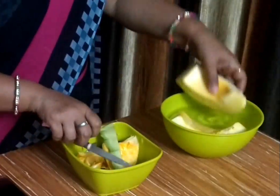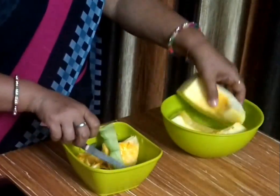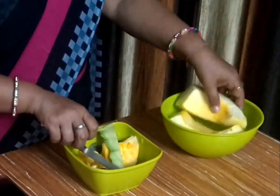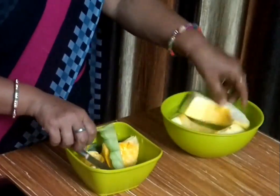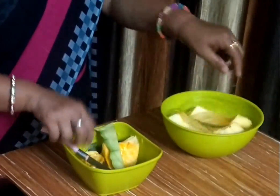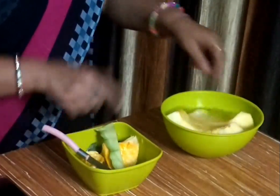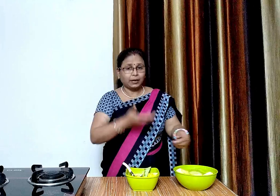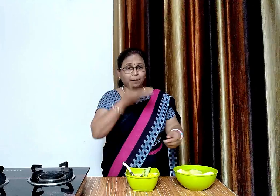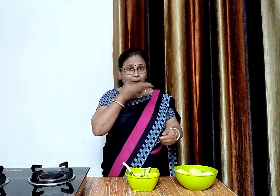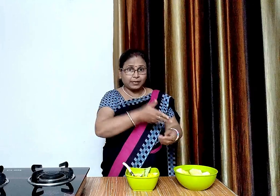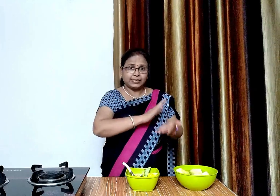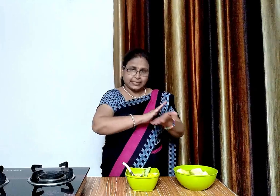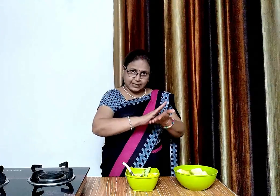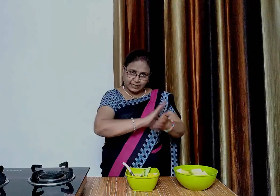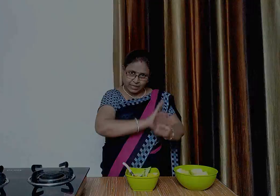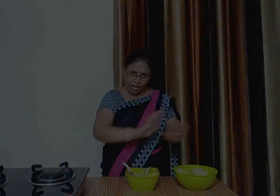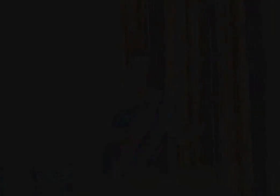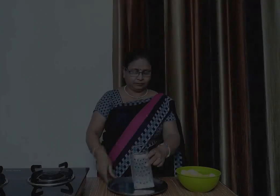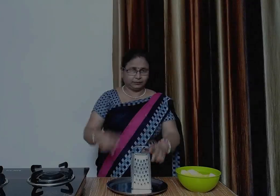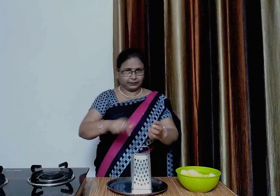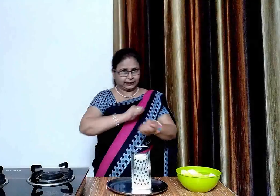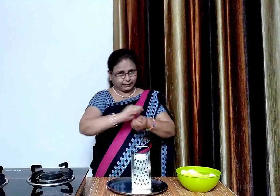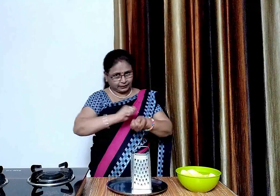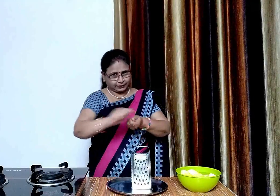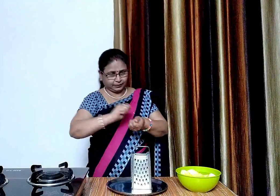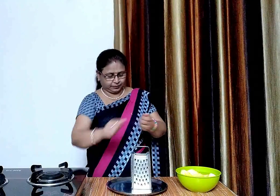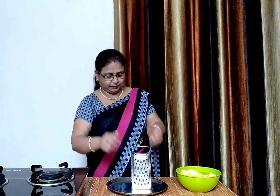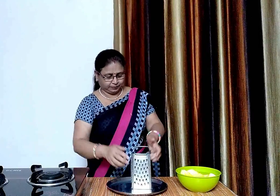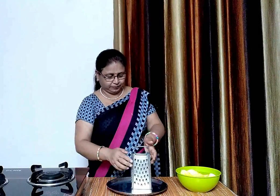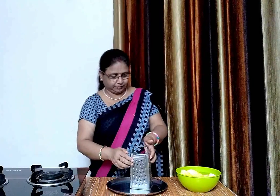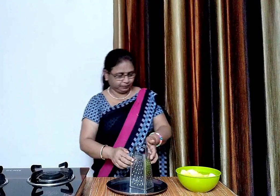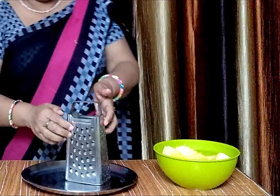और उसे पानी जो धो लेंगे अब कद्दू को खिस लेंगे